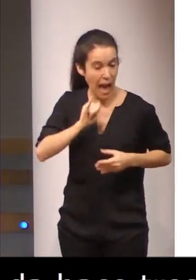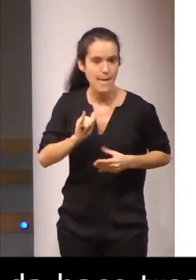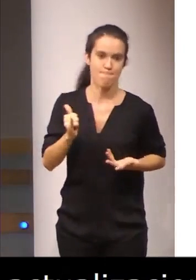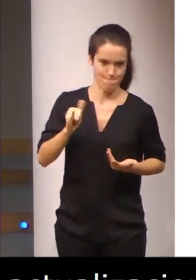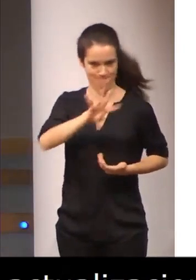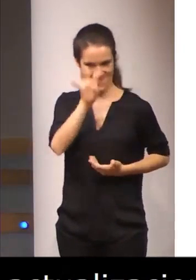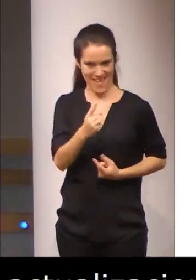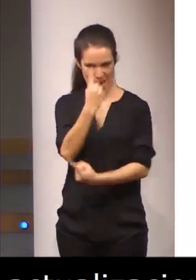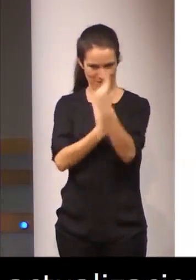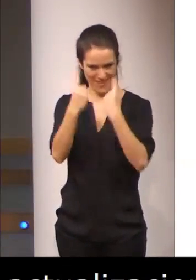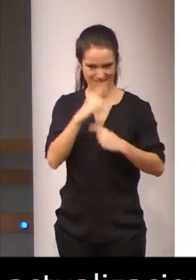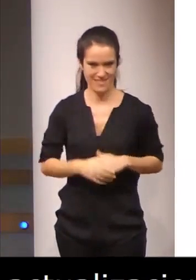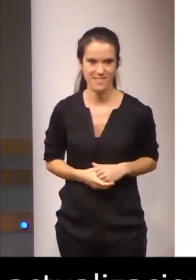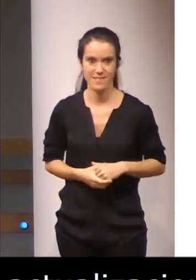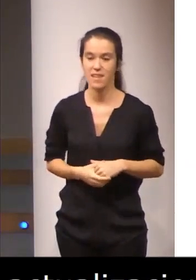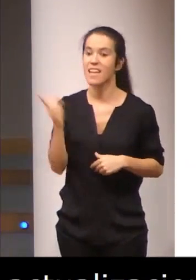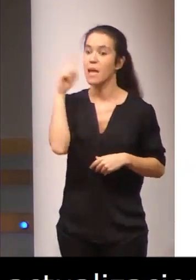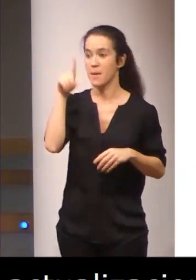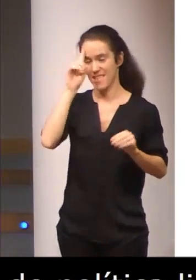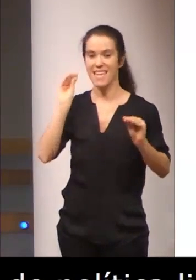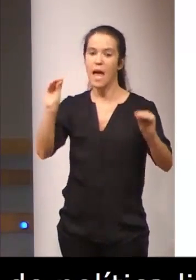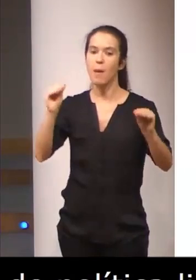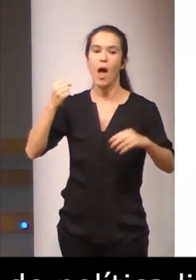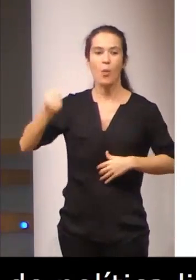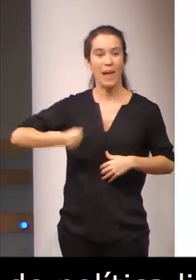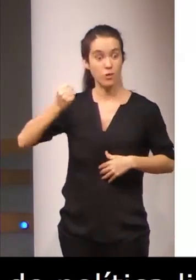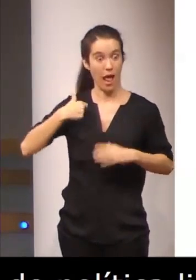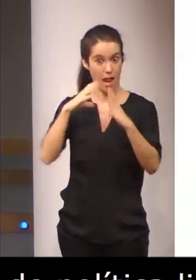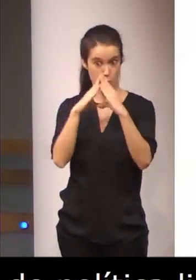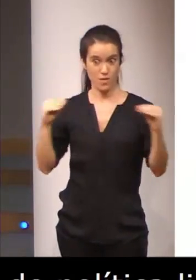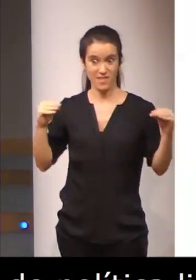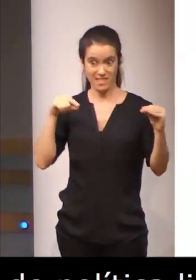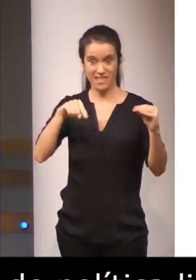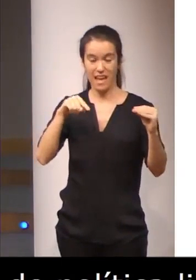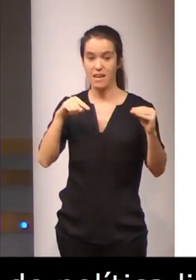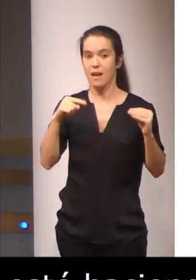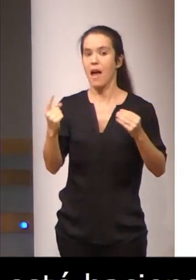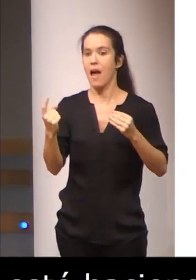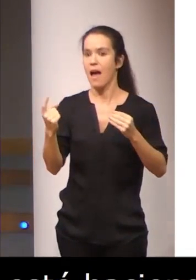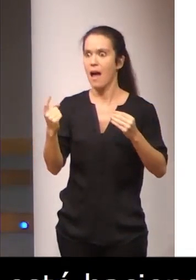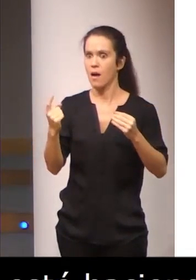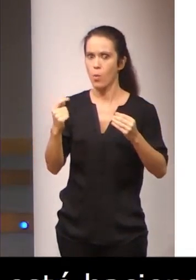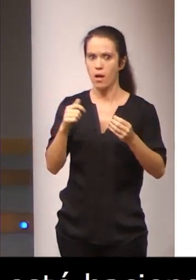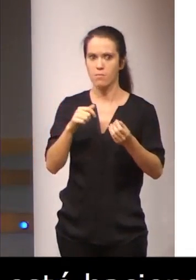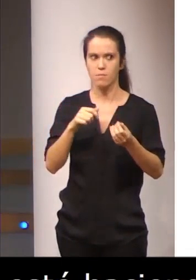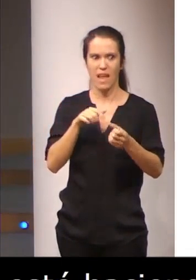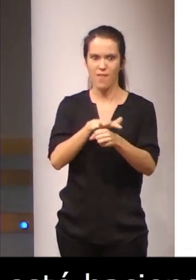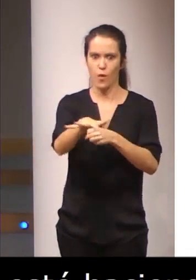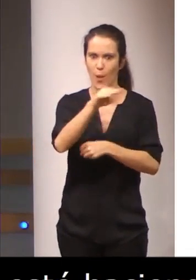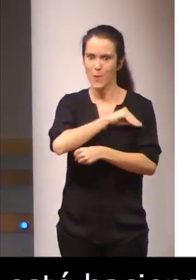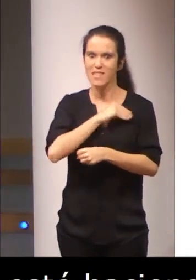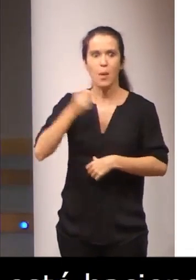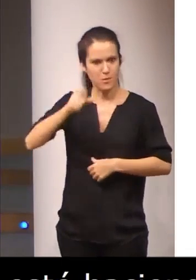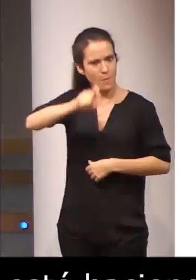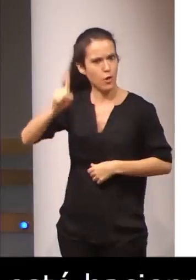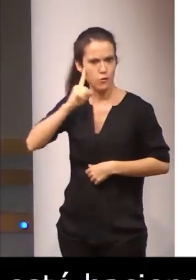llama mucho la atención cómo en la pastoral universitaria se ha metido, ha cobrado una baza impresionante la pastoral de las personas